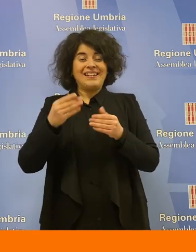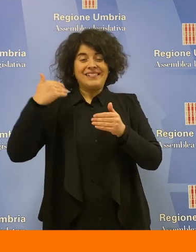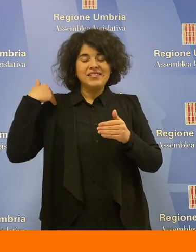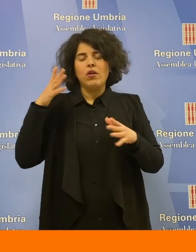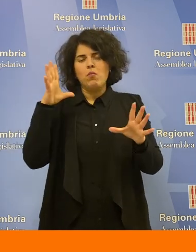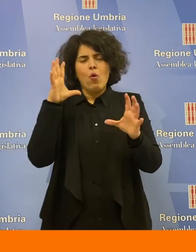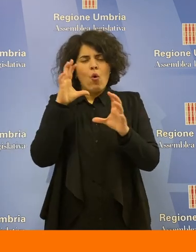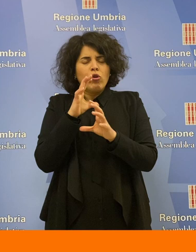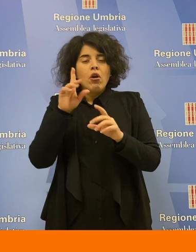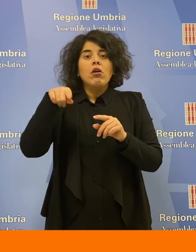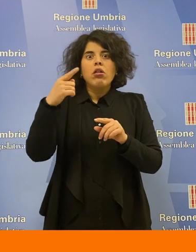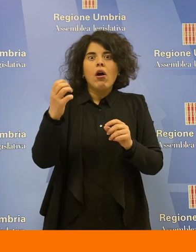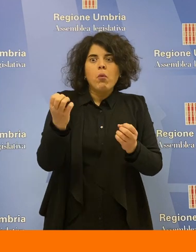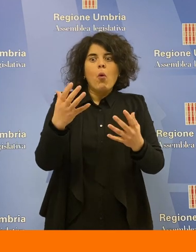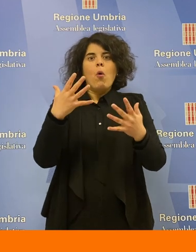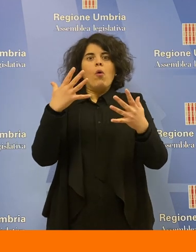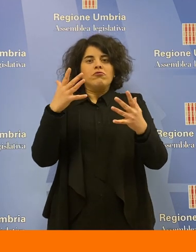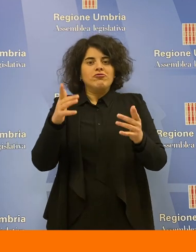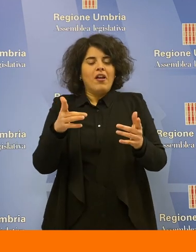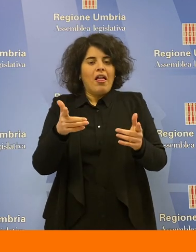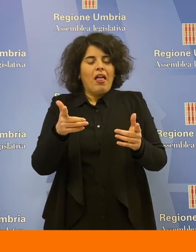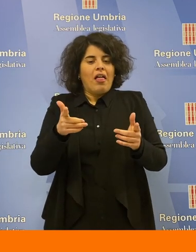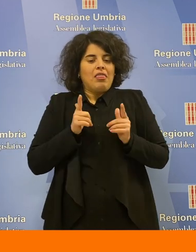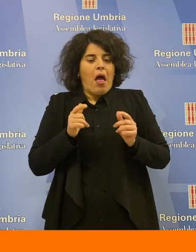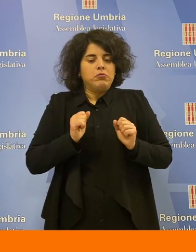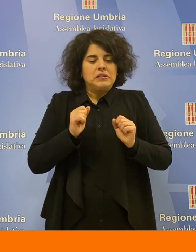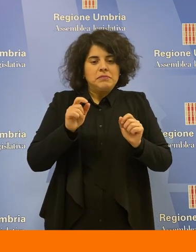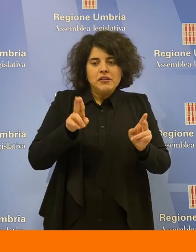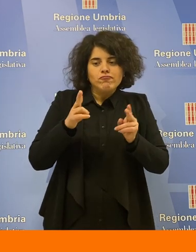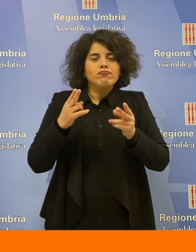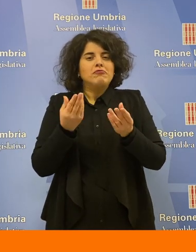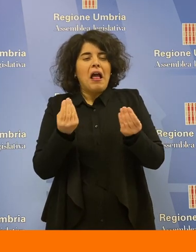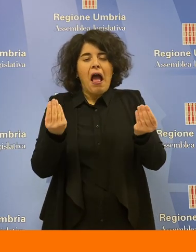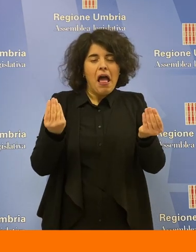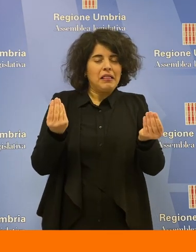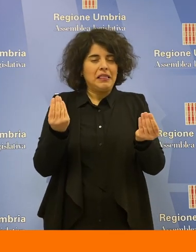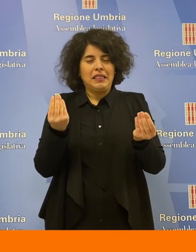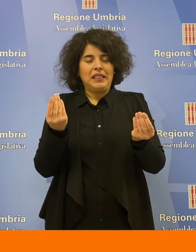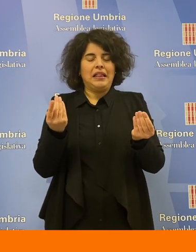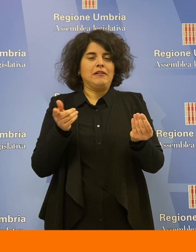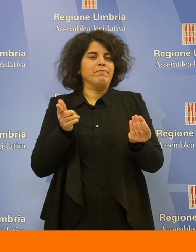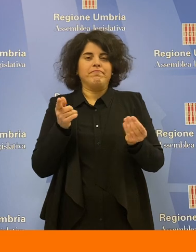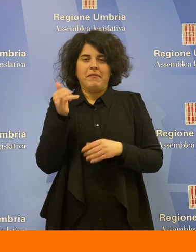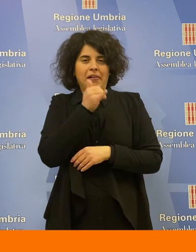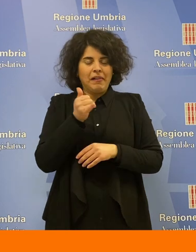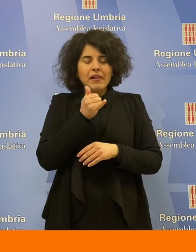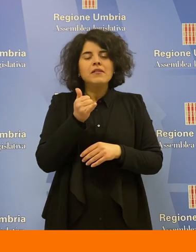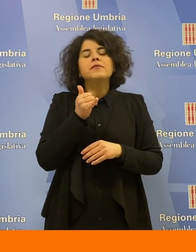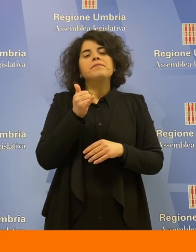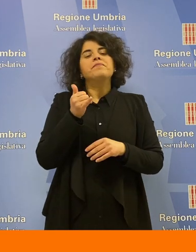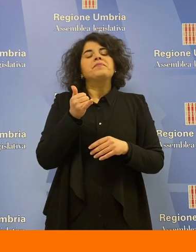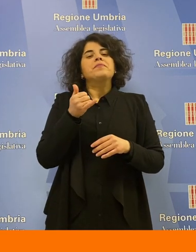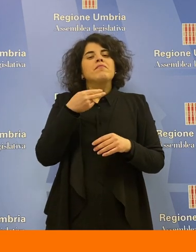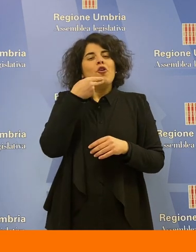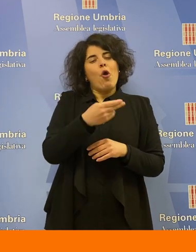ha confessato, è arrivata la luce che ci ha permesso di scoprire la gioia e il valore di tanti particolari che non consideravamo. Abbiamo unito il nome di